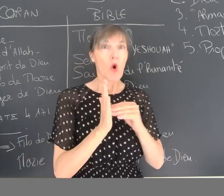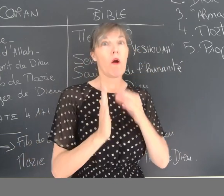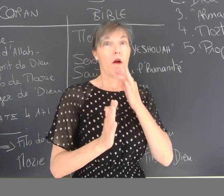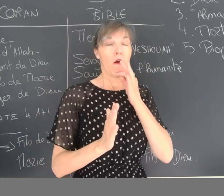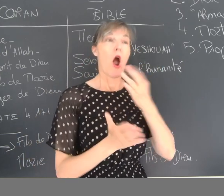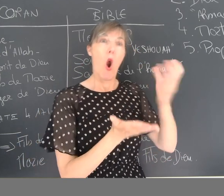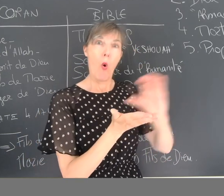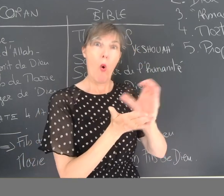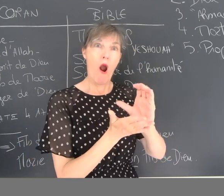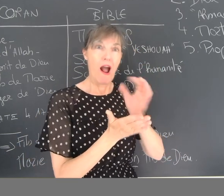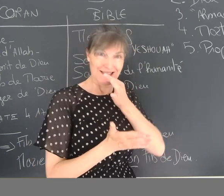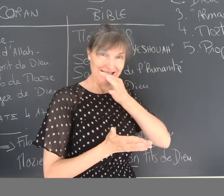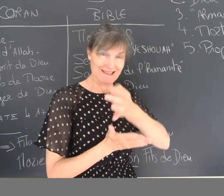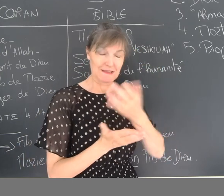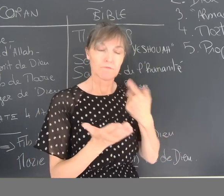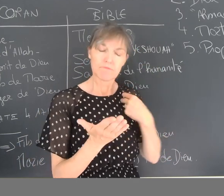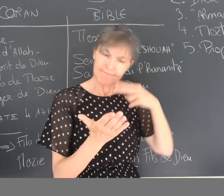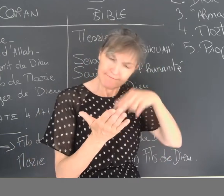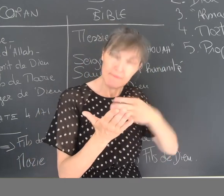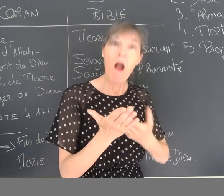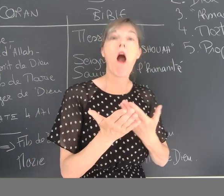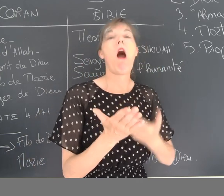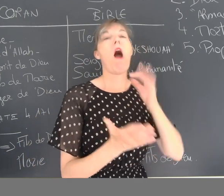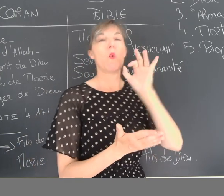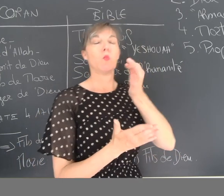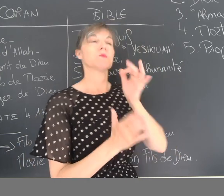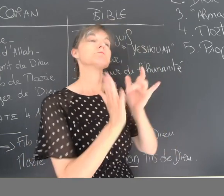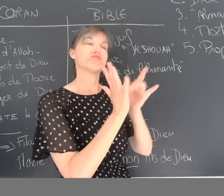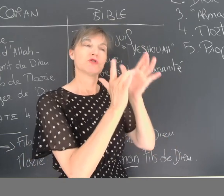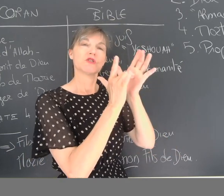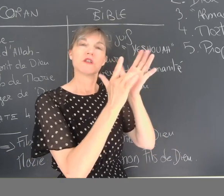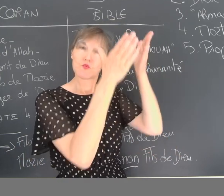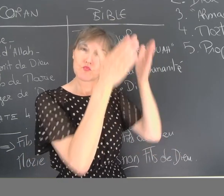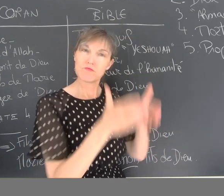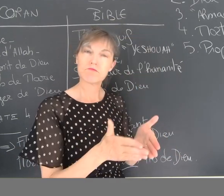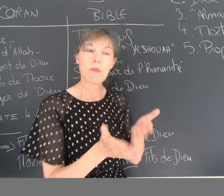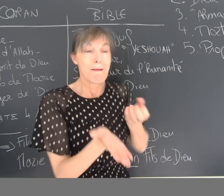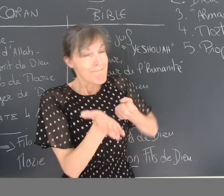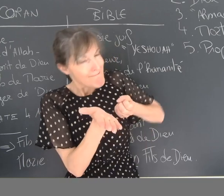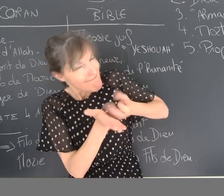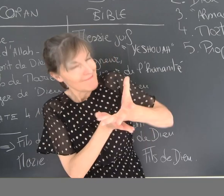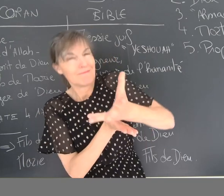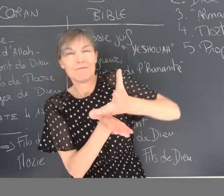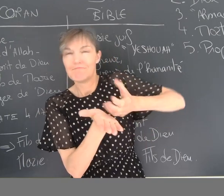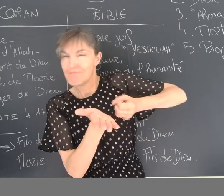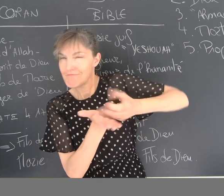Et encore, dans le courant, il est dit que Jésus, en effet, c'est le Messager.